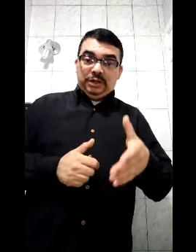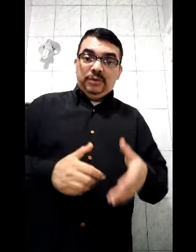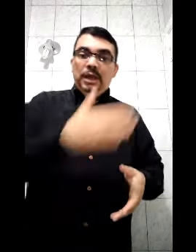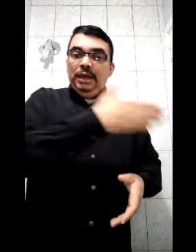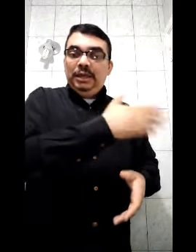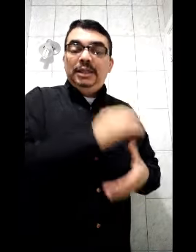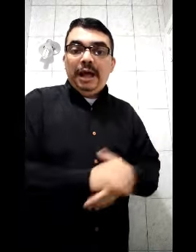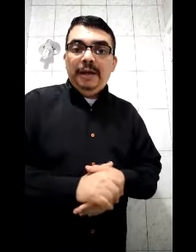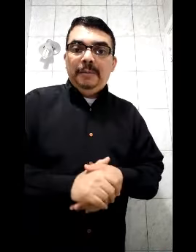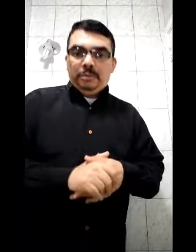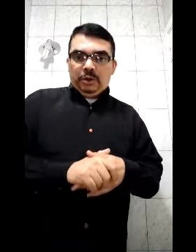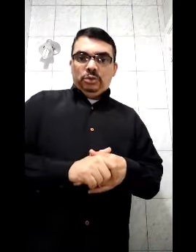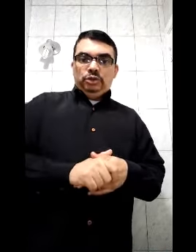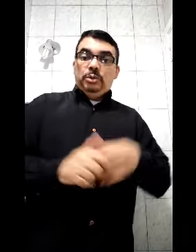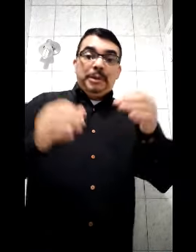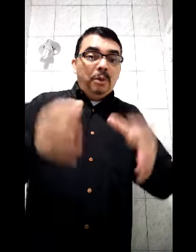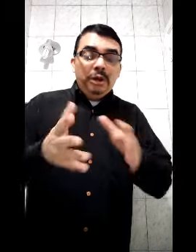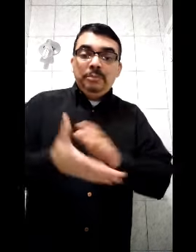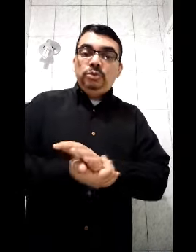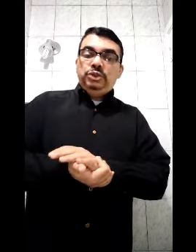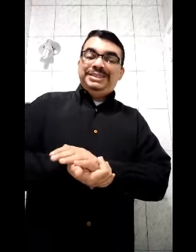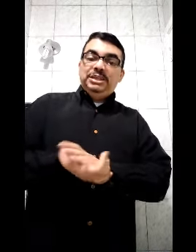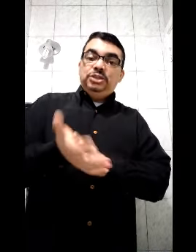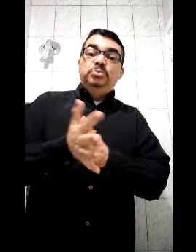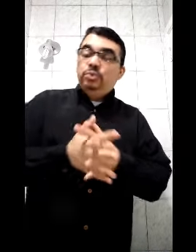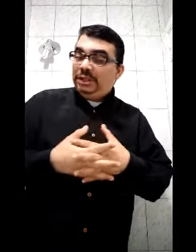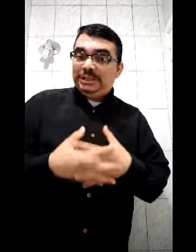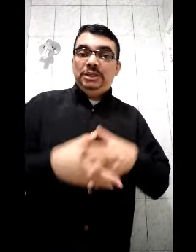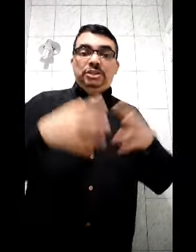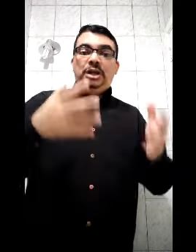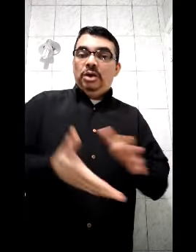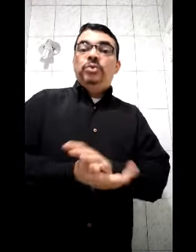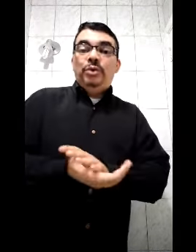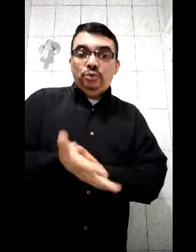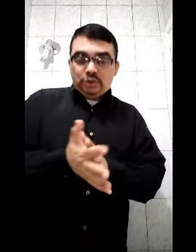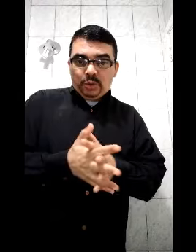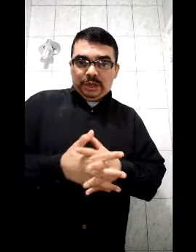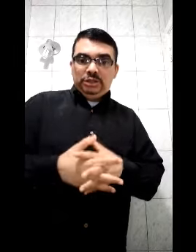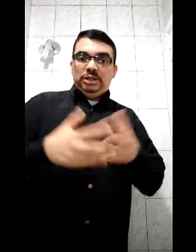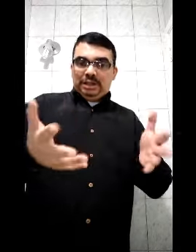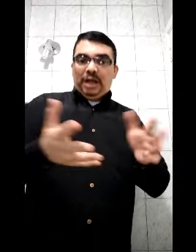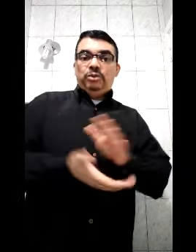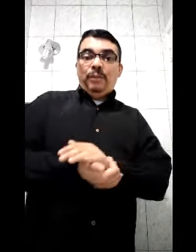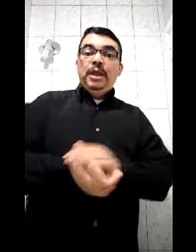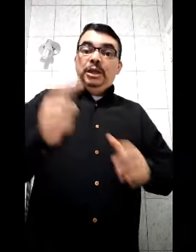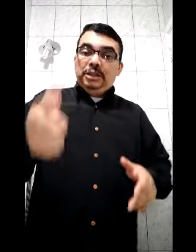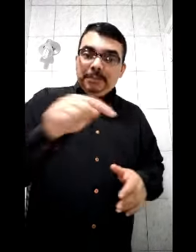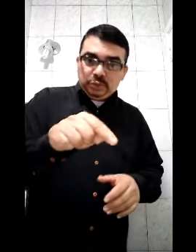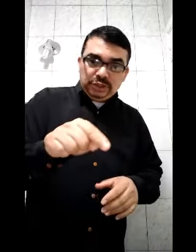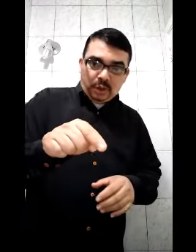verão e dá para o morador de rua, porque ele morre muito de sede, muita sede, no sol quente que ele tá. Então, e tem pessoas na